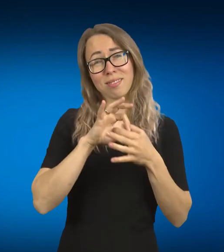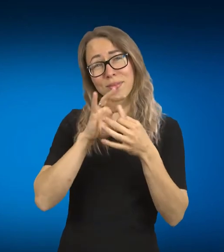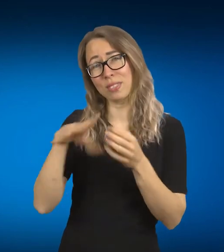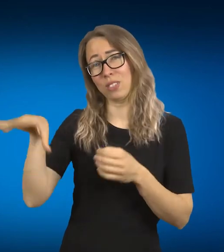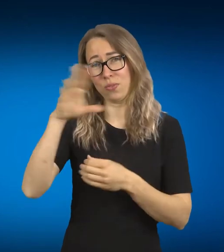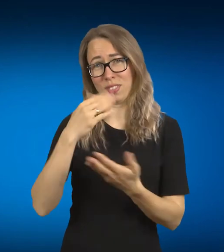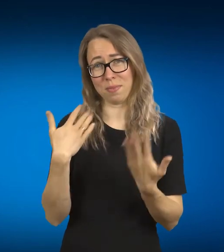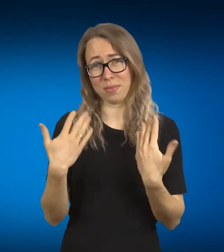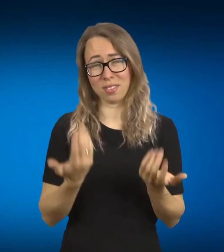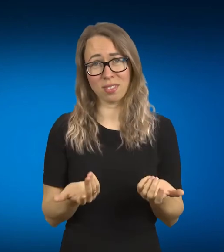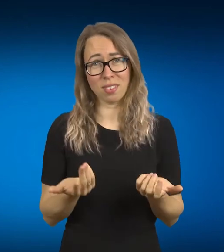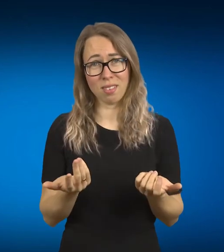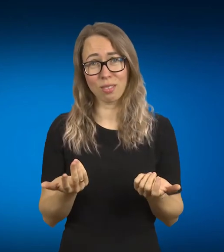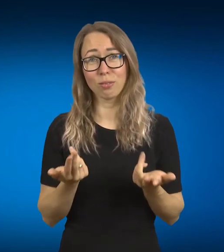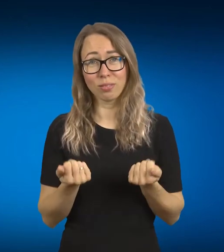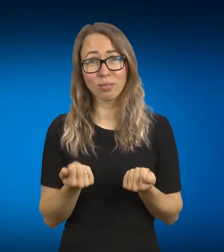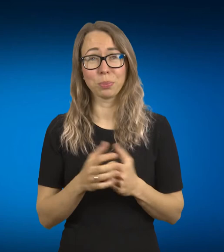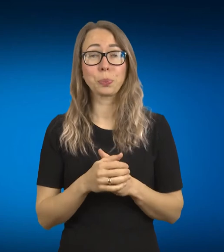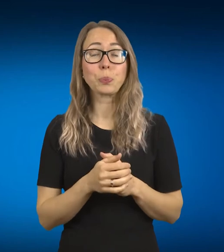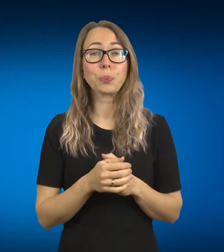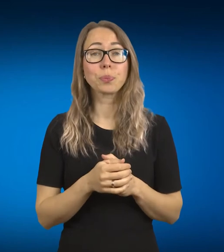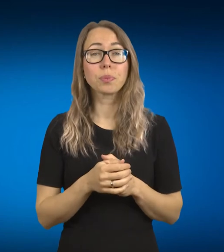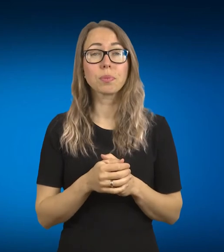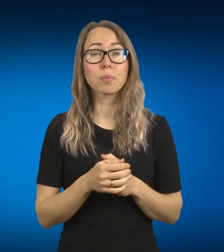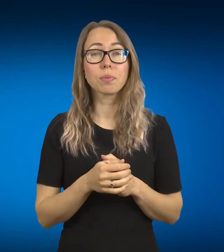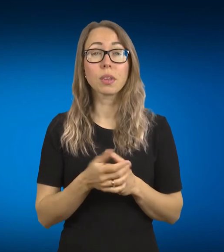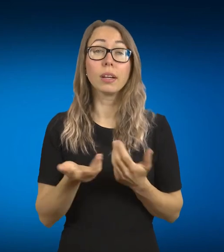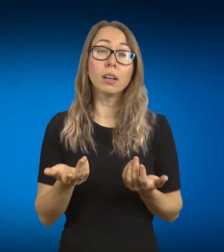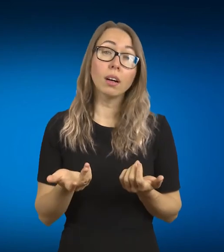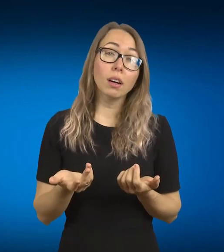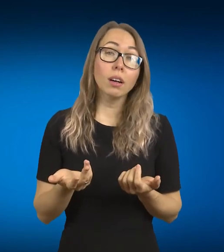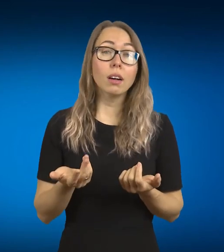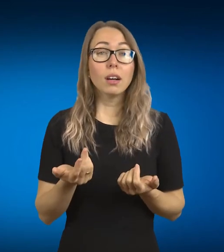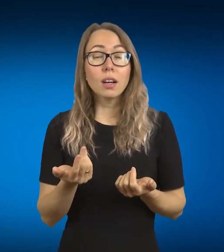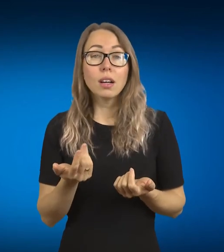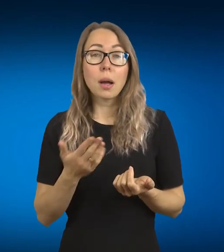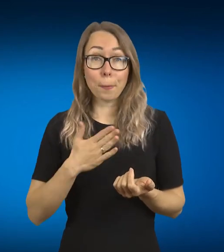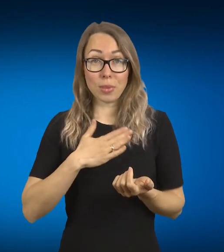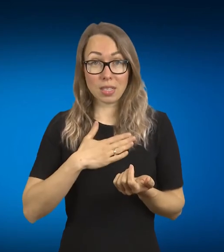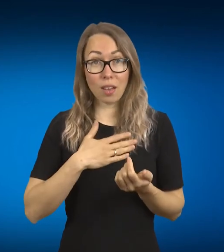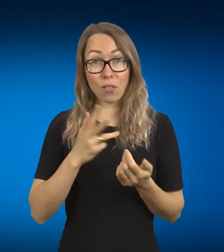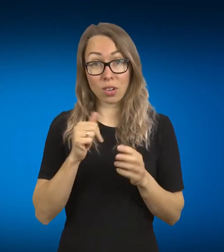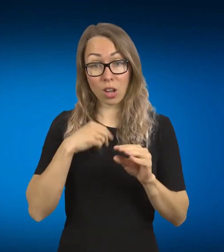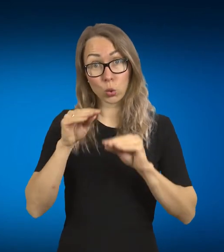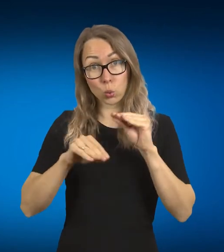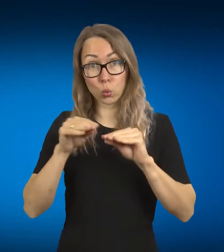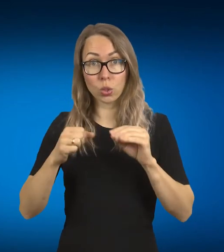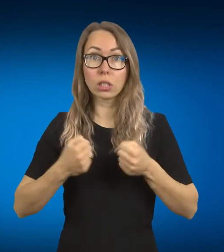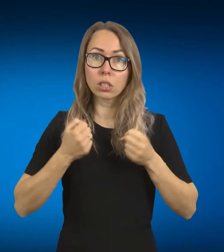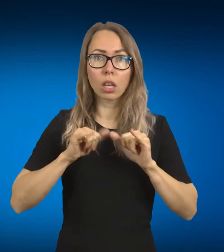tiesiog, nu, savo produktus stengiam platinti ir per kitas vietas.